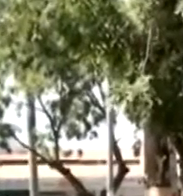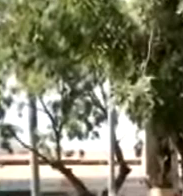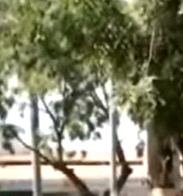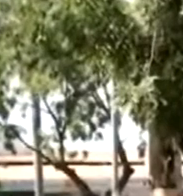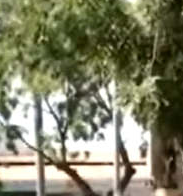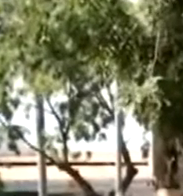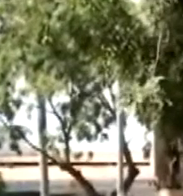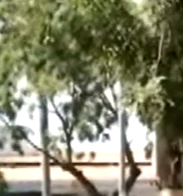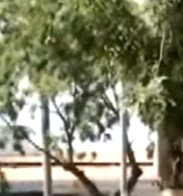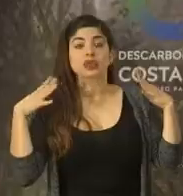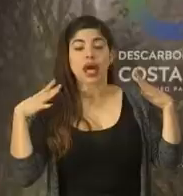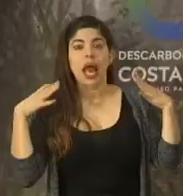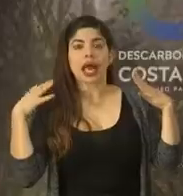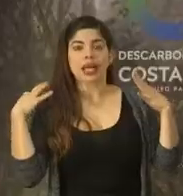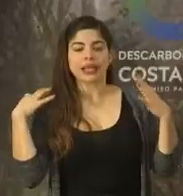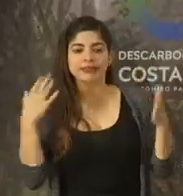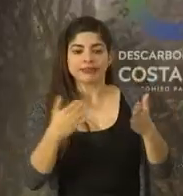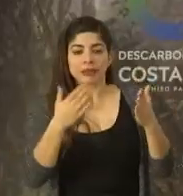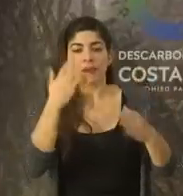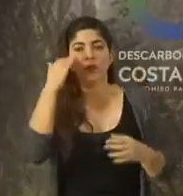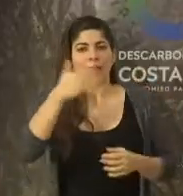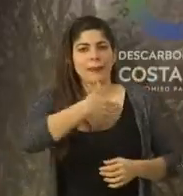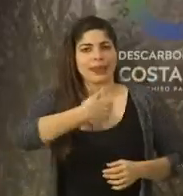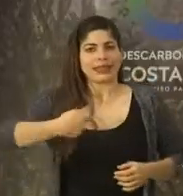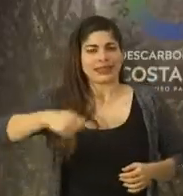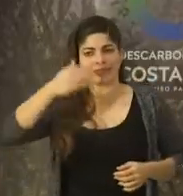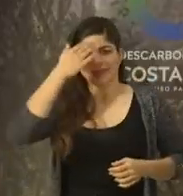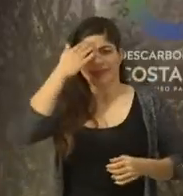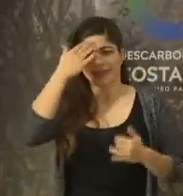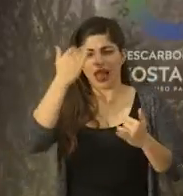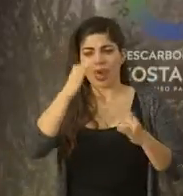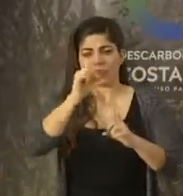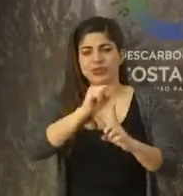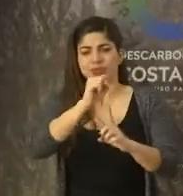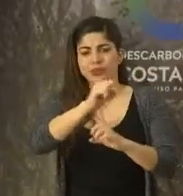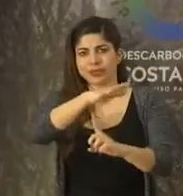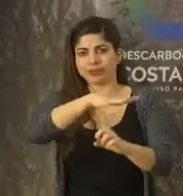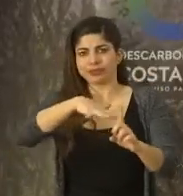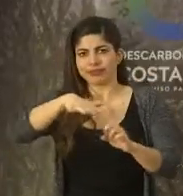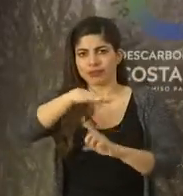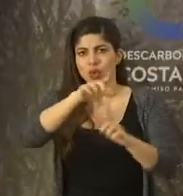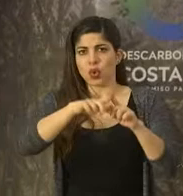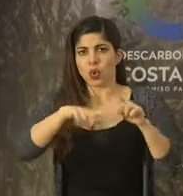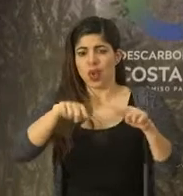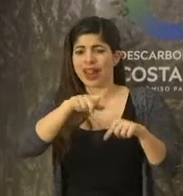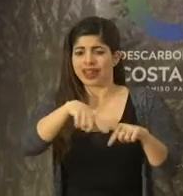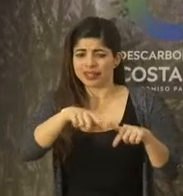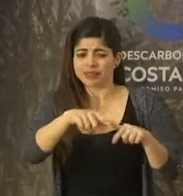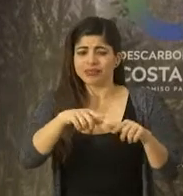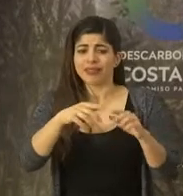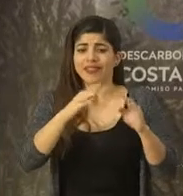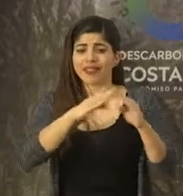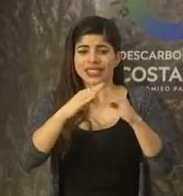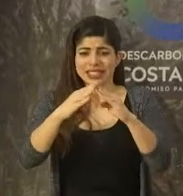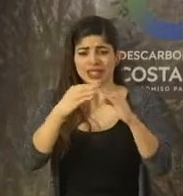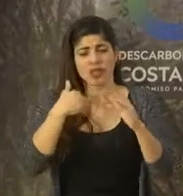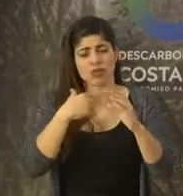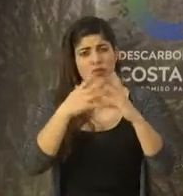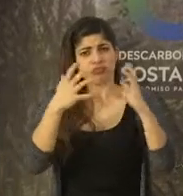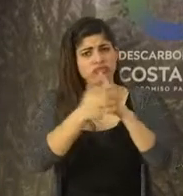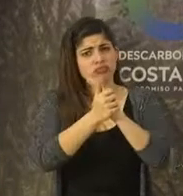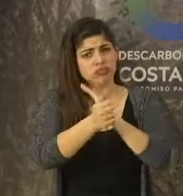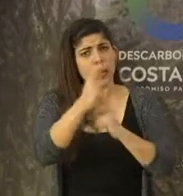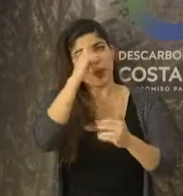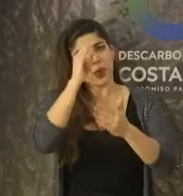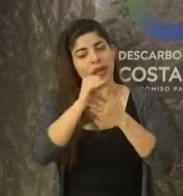coordinación. El presidente es consciente de las condiciones de esta zona y también del potencial de sus vecinas y vecinos, por lo que se